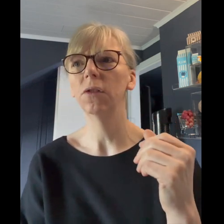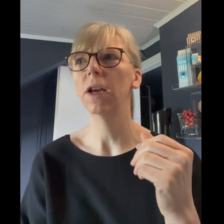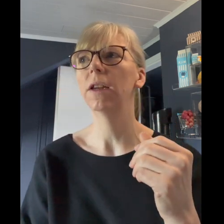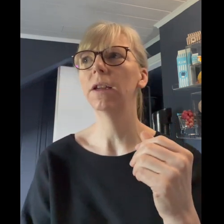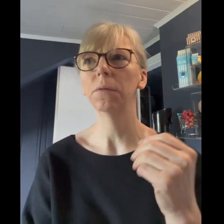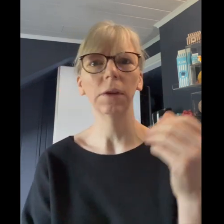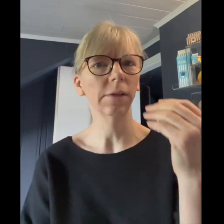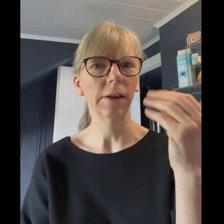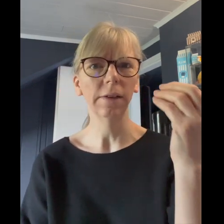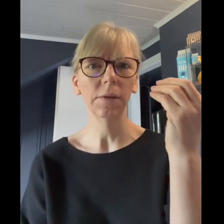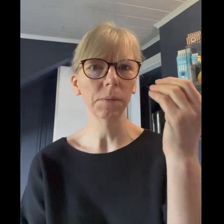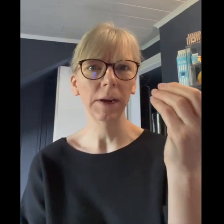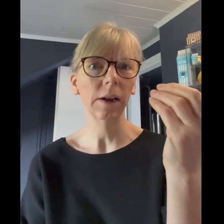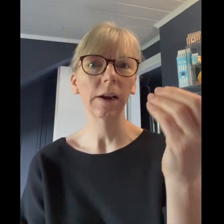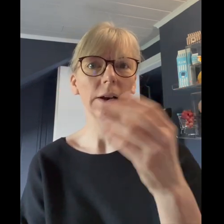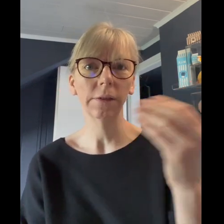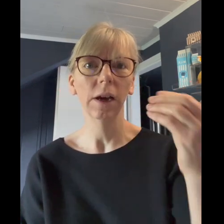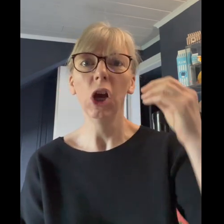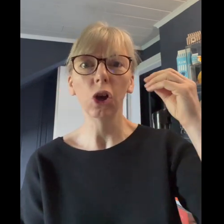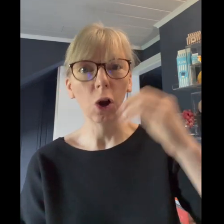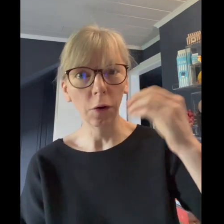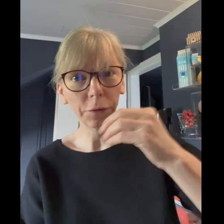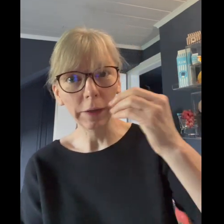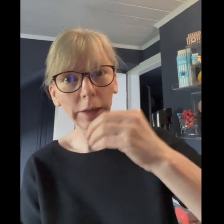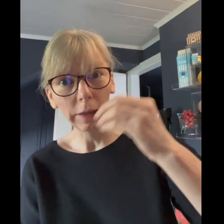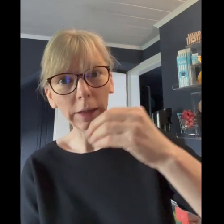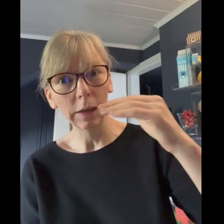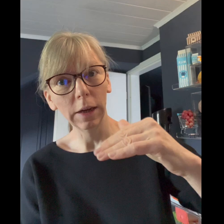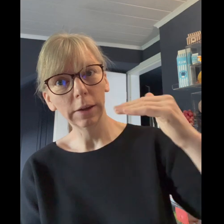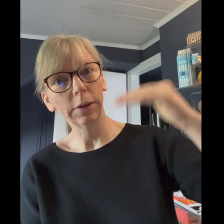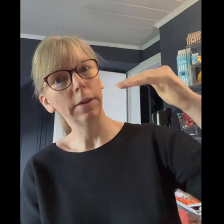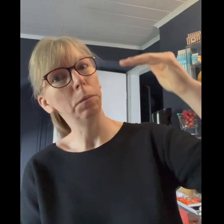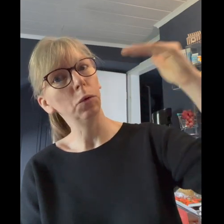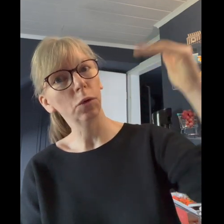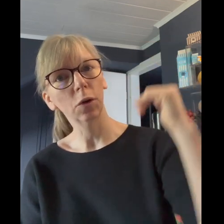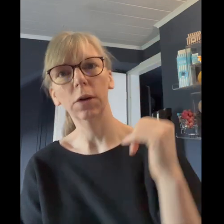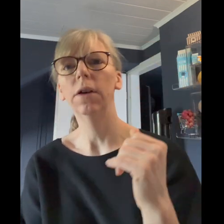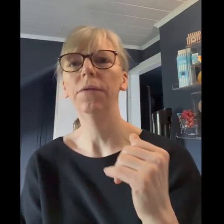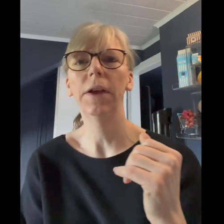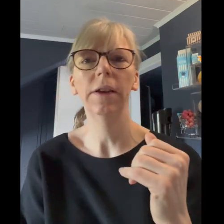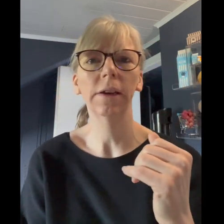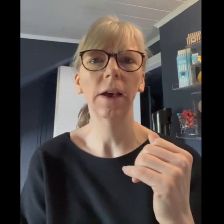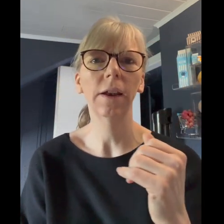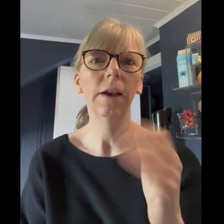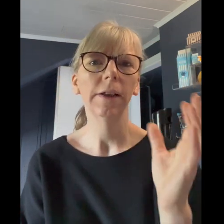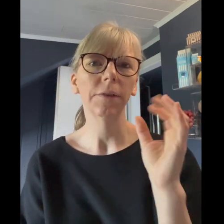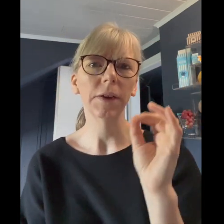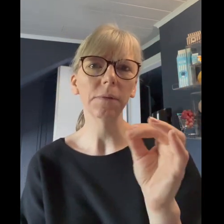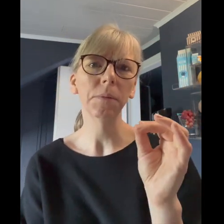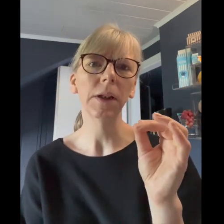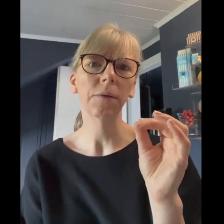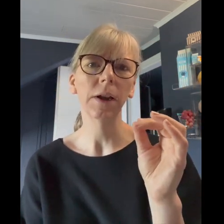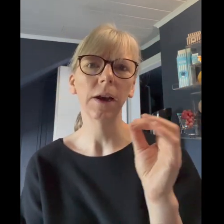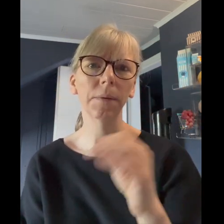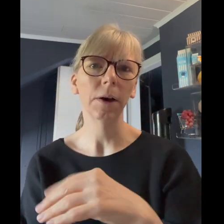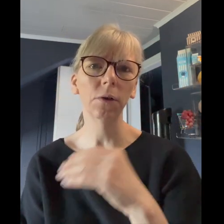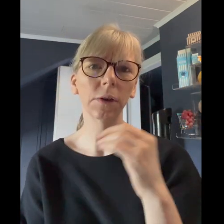kann ich das einzige was man erklären kann ist ja koffein dass den blutdruck verändern kann da weiß man mittlerweile aber auch dass